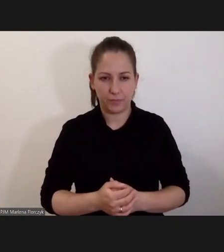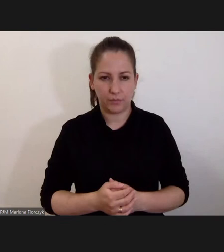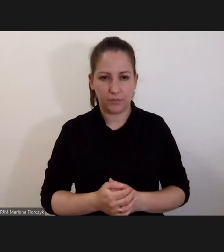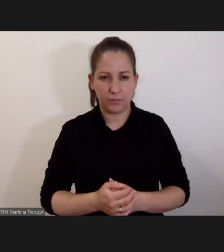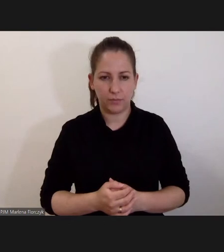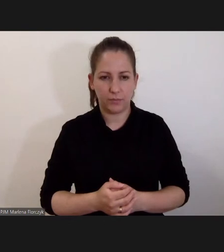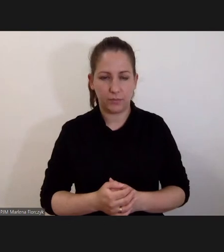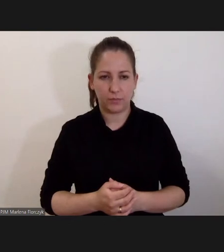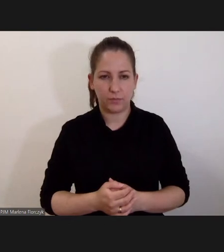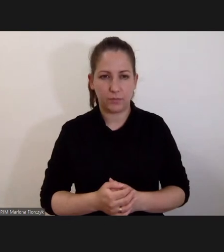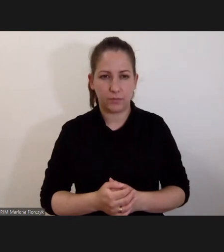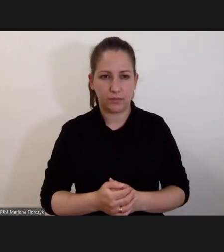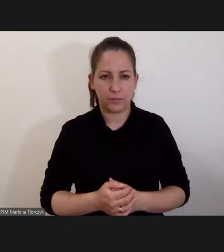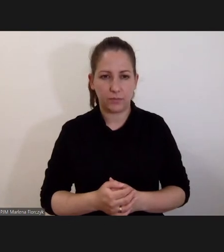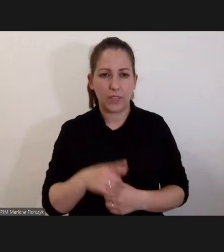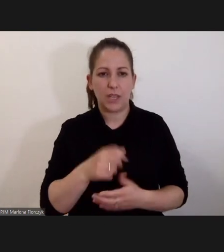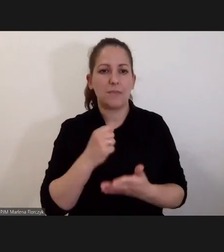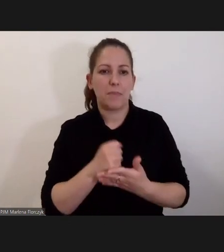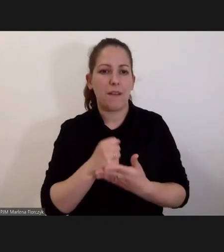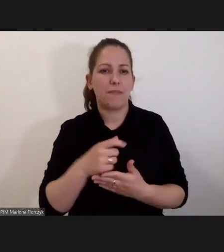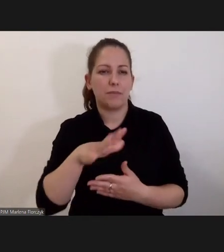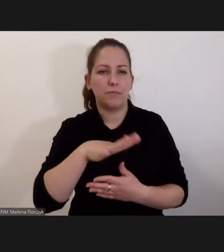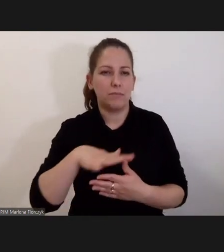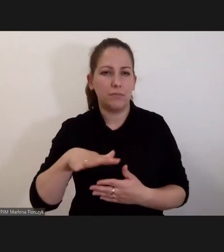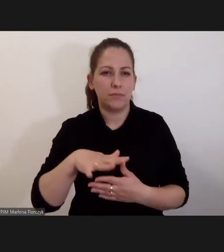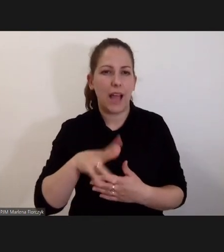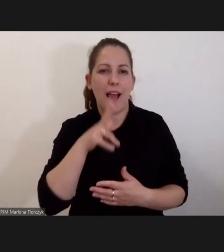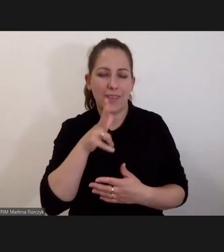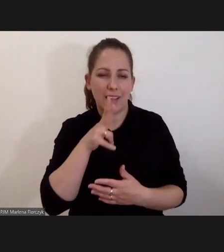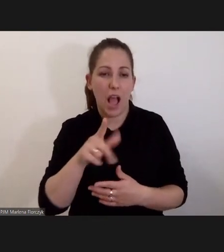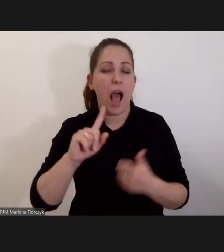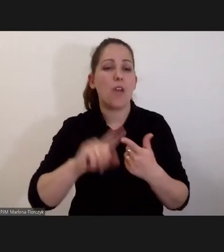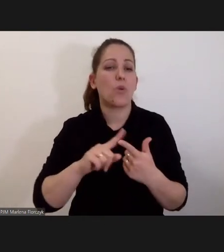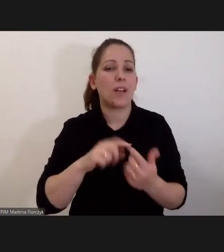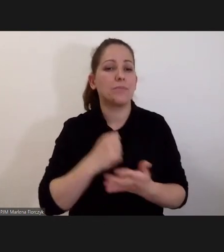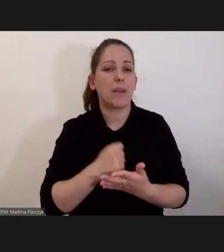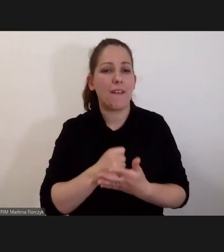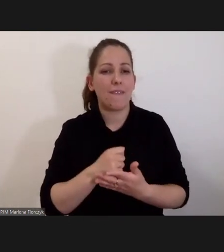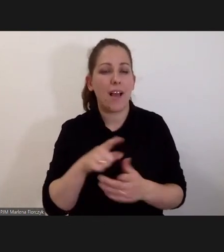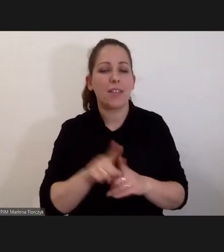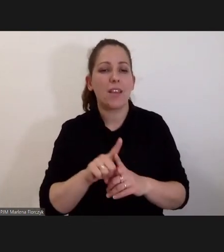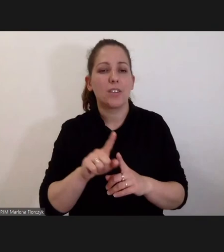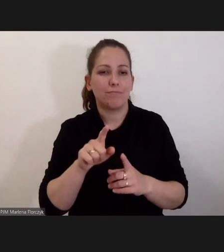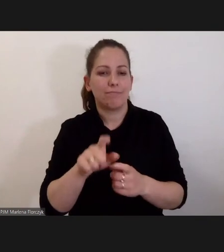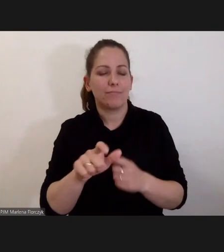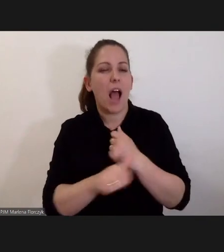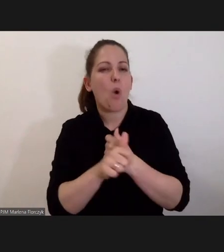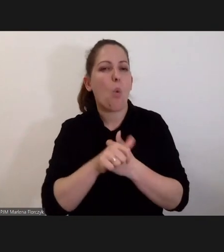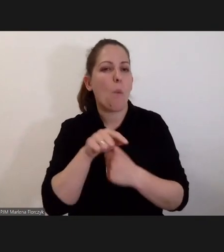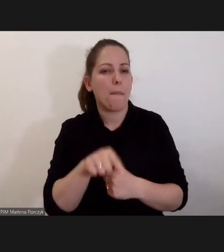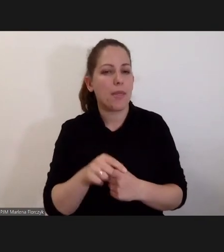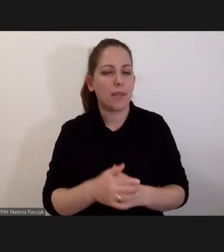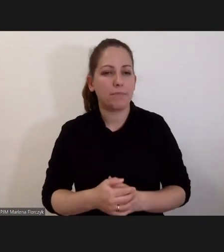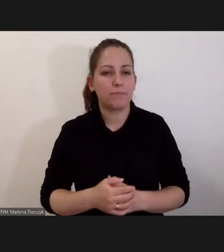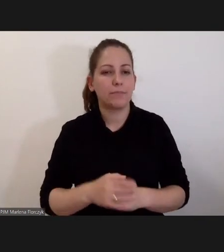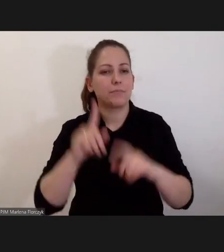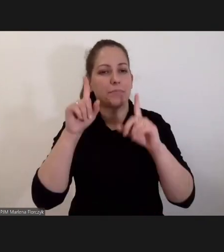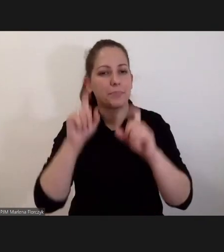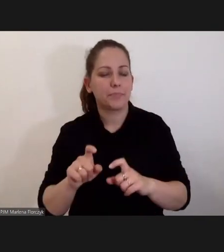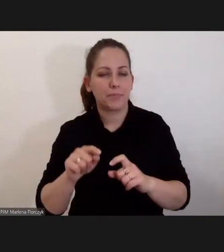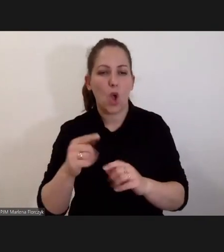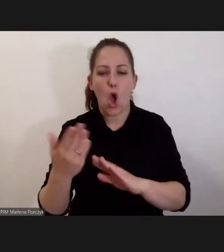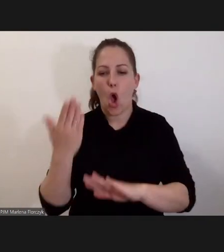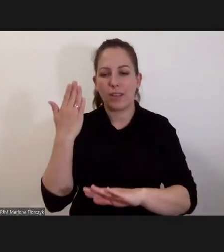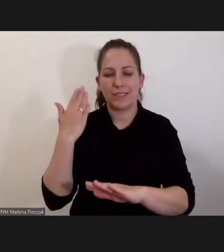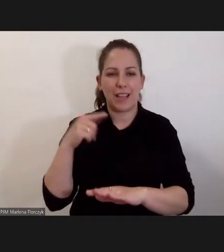Więc to są głównie sprawy afrykańskie z tego powodu. Druga rzecz, czy kontrargument jest taki, że uruchomiono w ostatnim